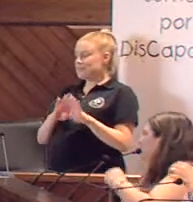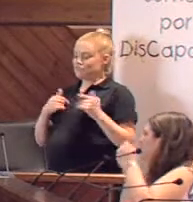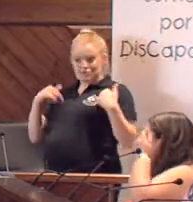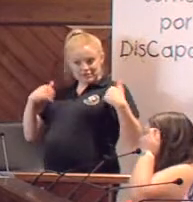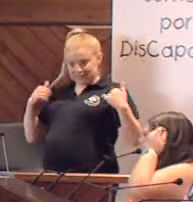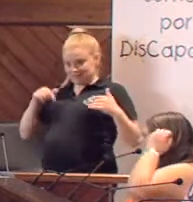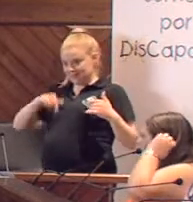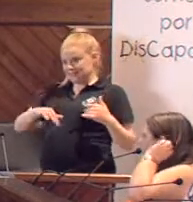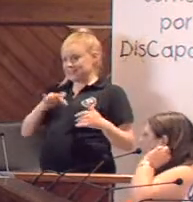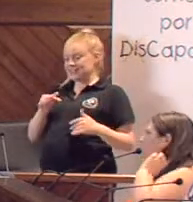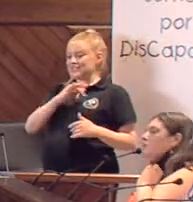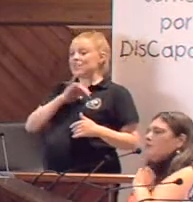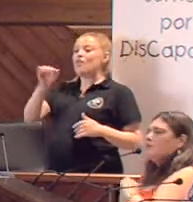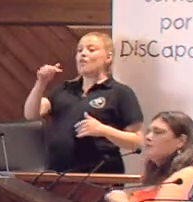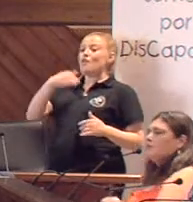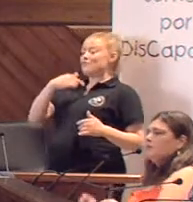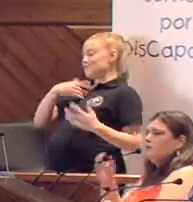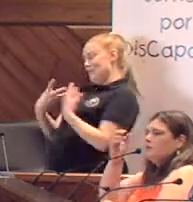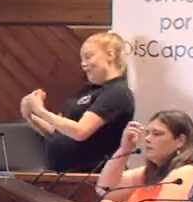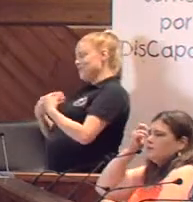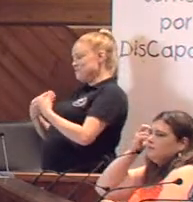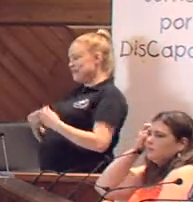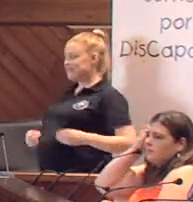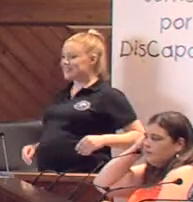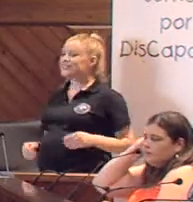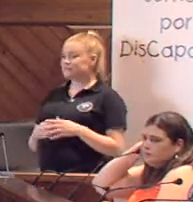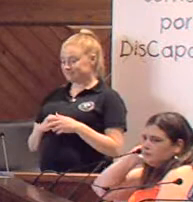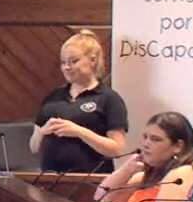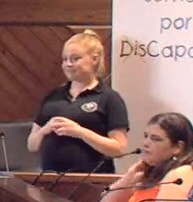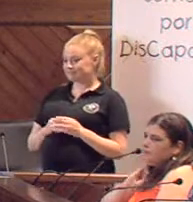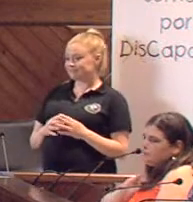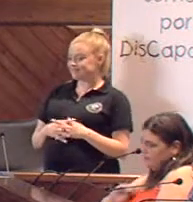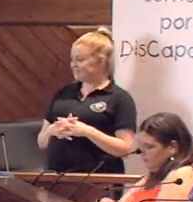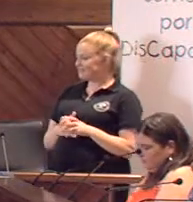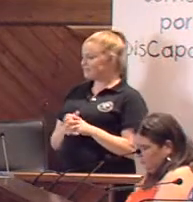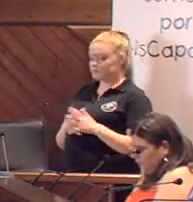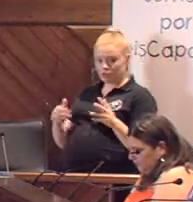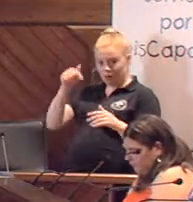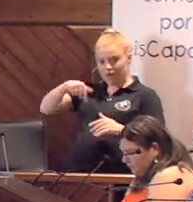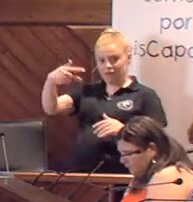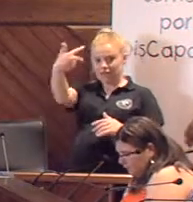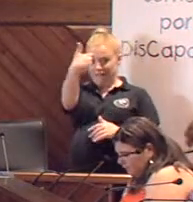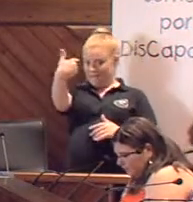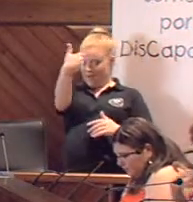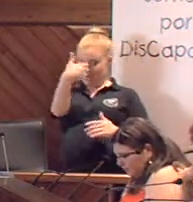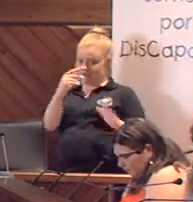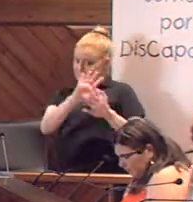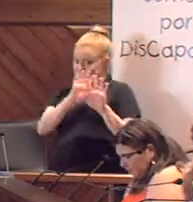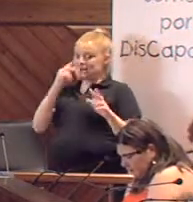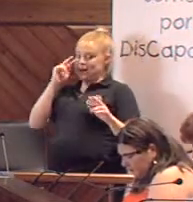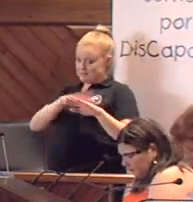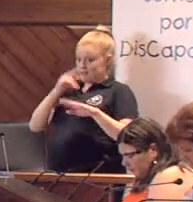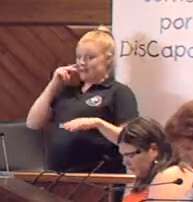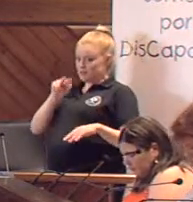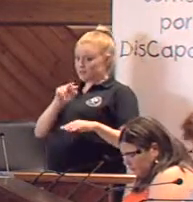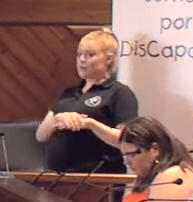aquí ya tomo ese compromiso para hacerlo y vamos a… Y además hay cámaras aquí para que lo veamos